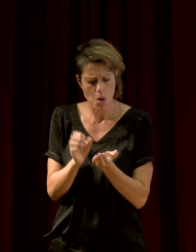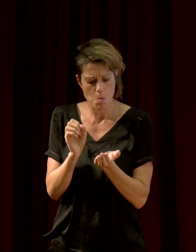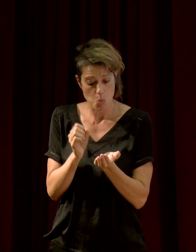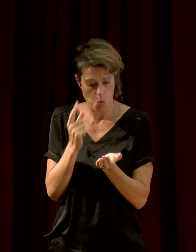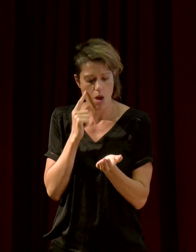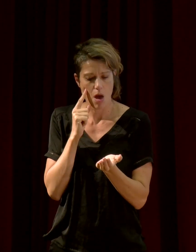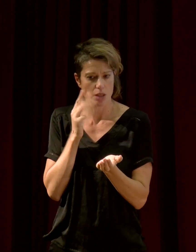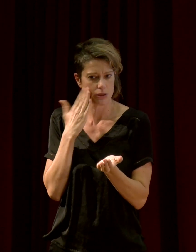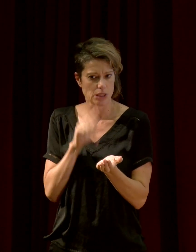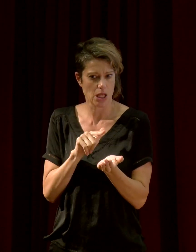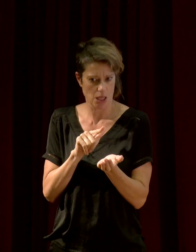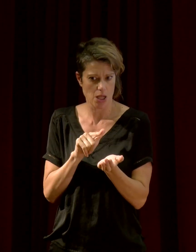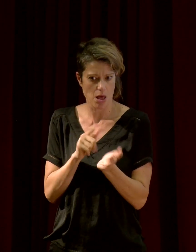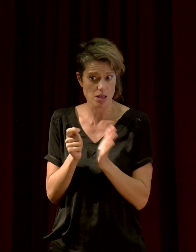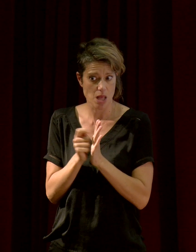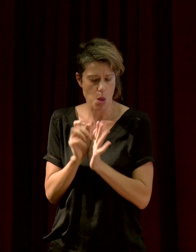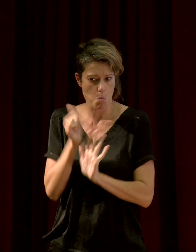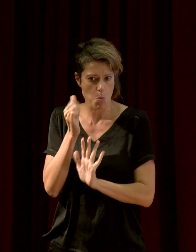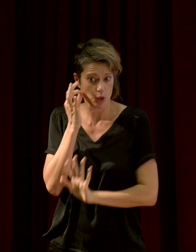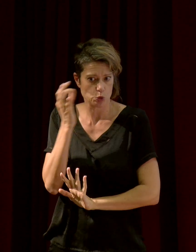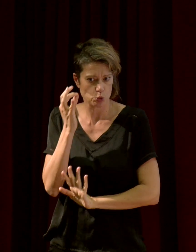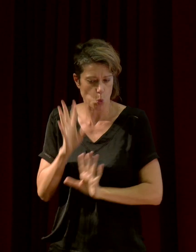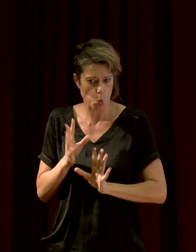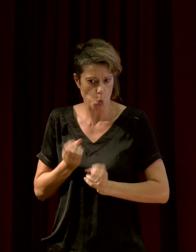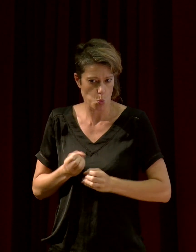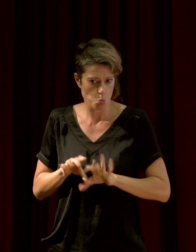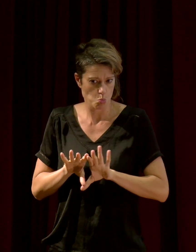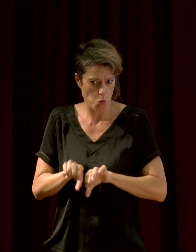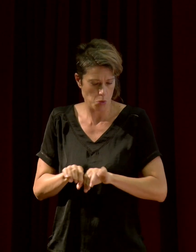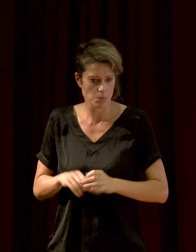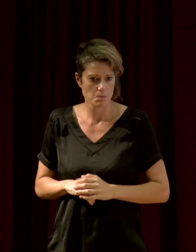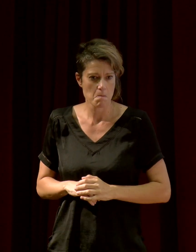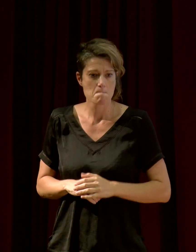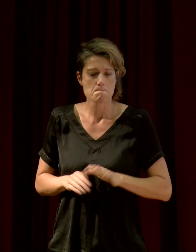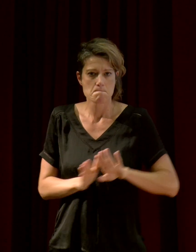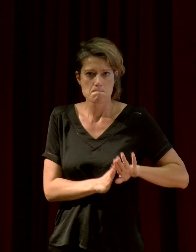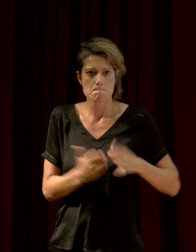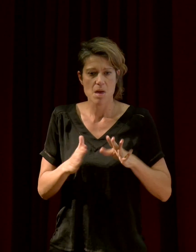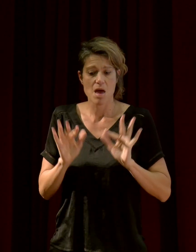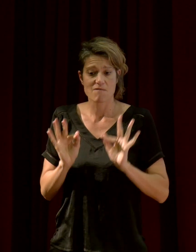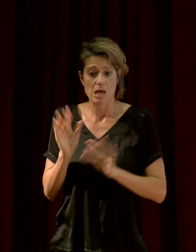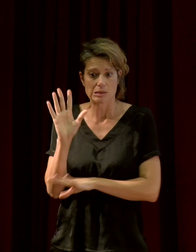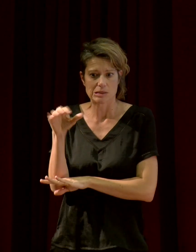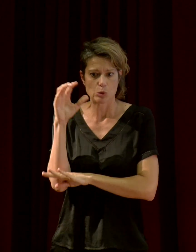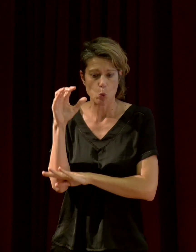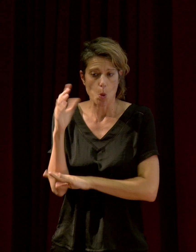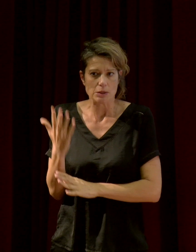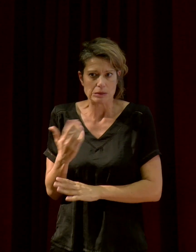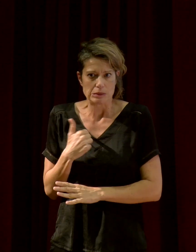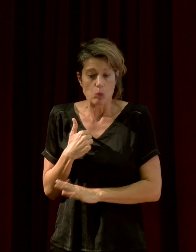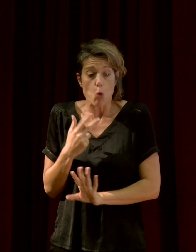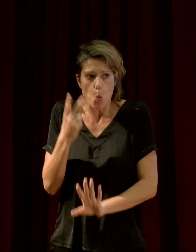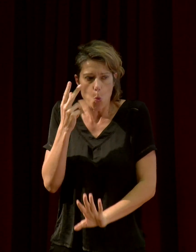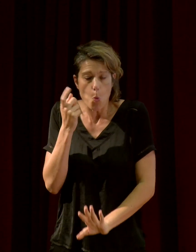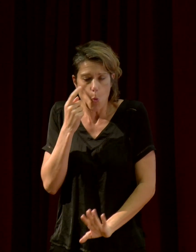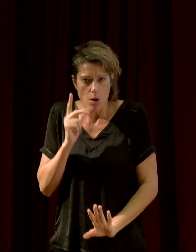des insectes. Pour les dinosaures, de ce que j'ai compris, c'est qu'on ne sait pas, on n'est pas du tout sûr qu'il...